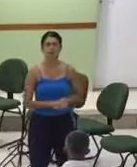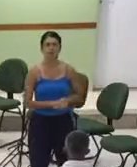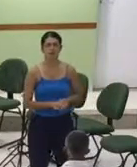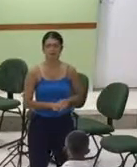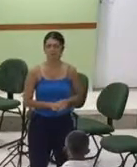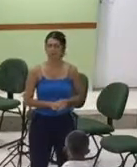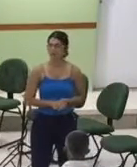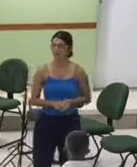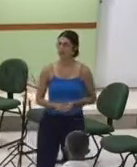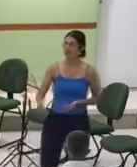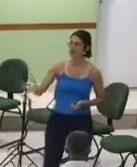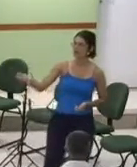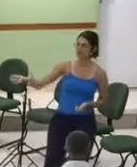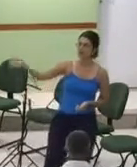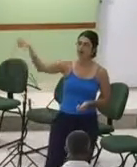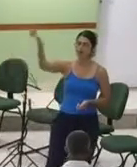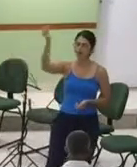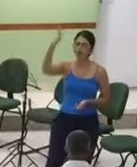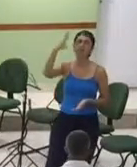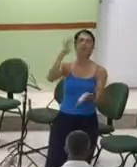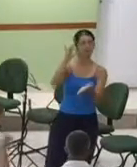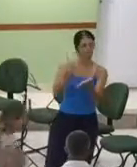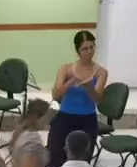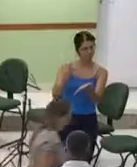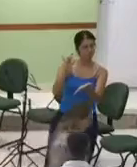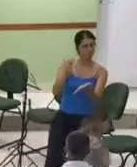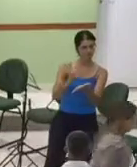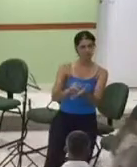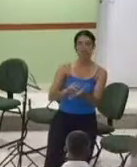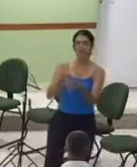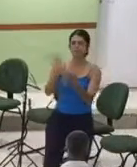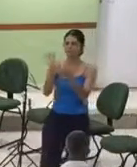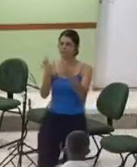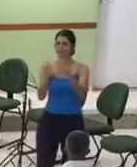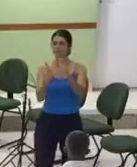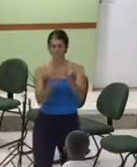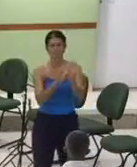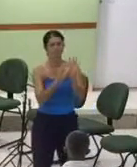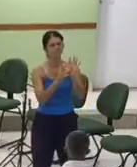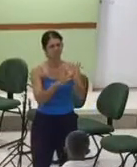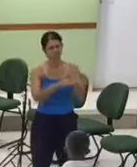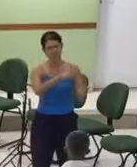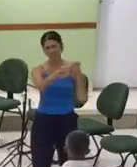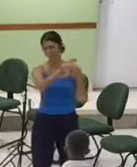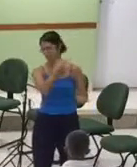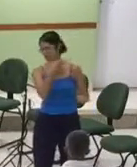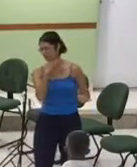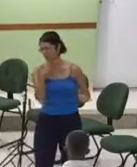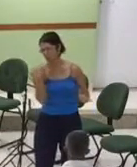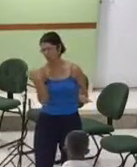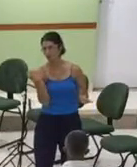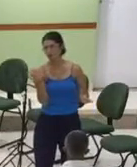A graça aconselha mais um pecador,